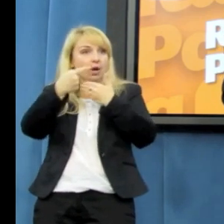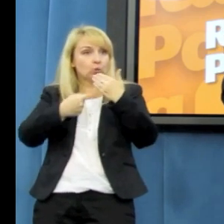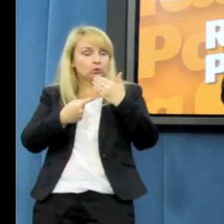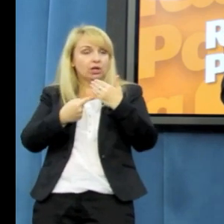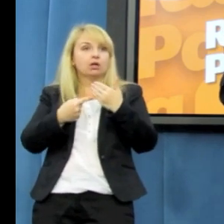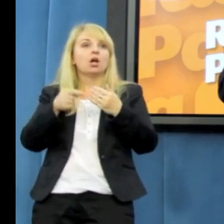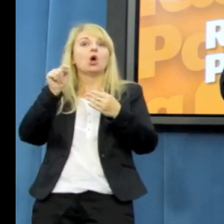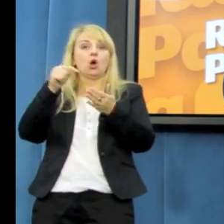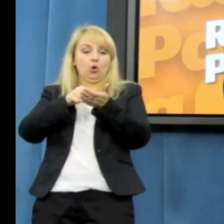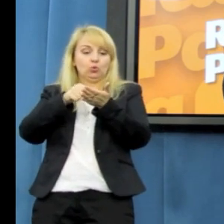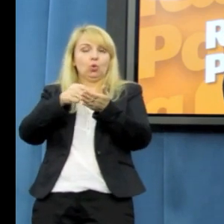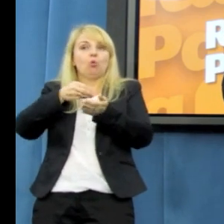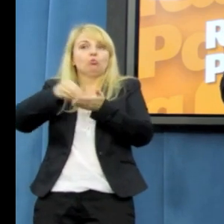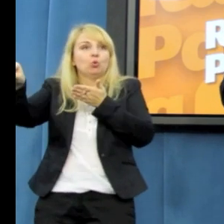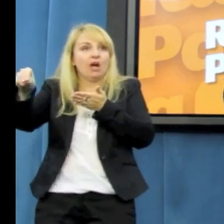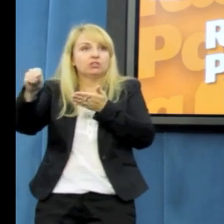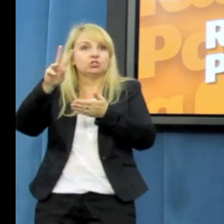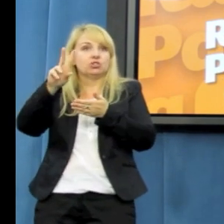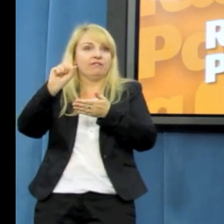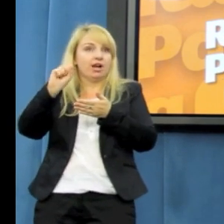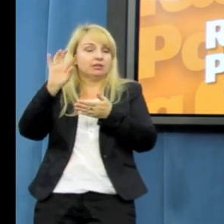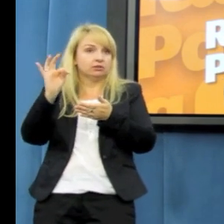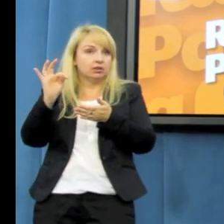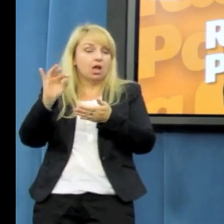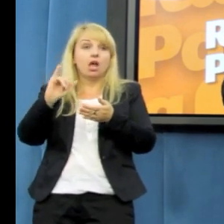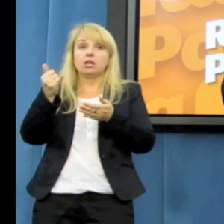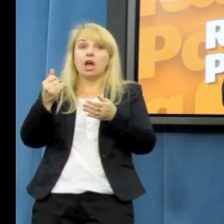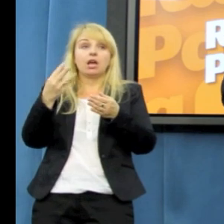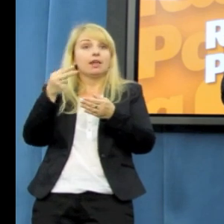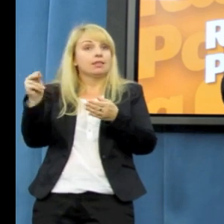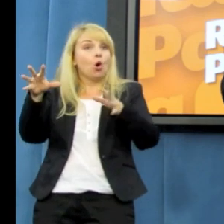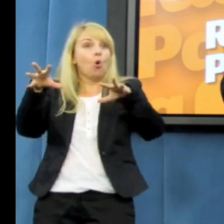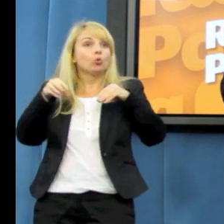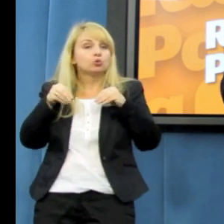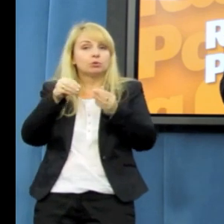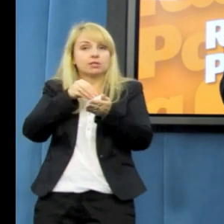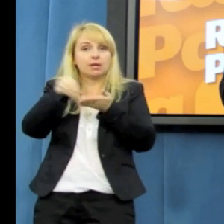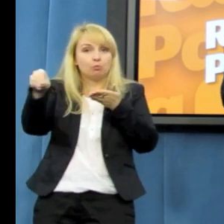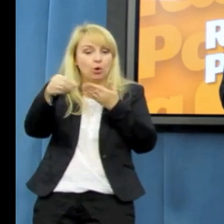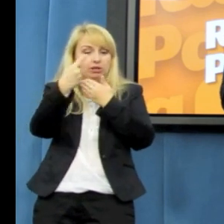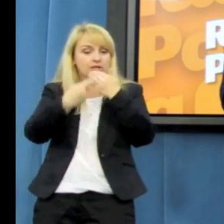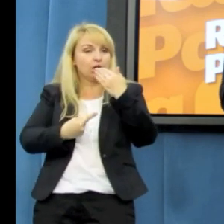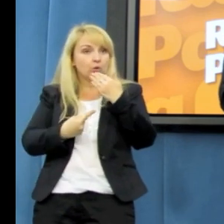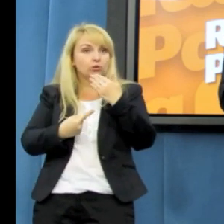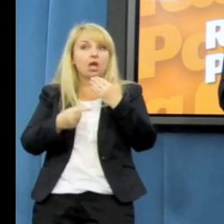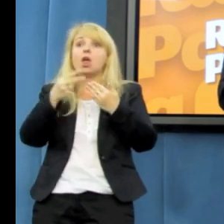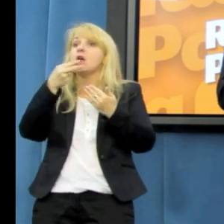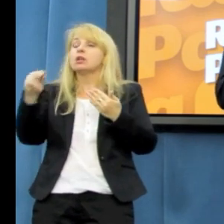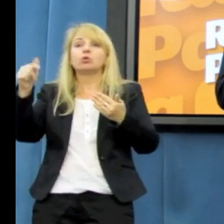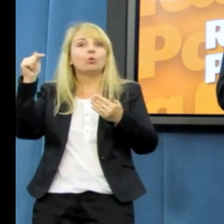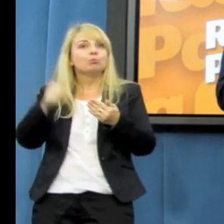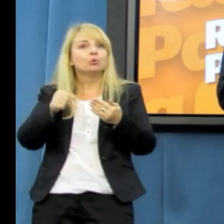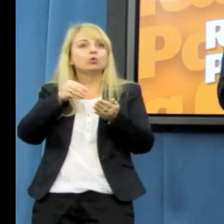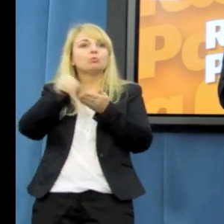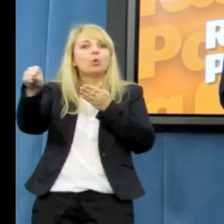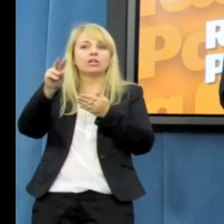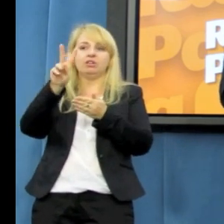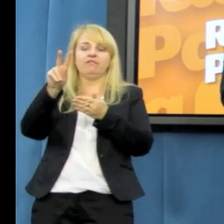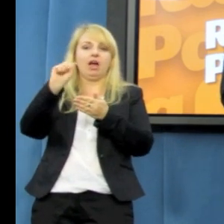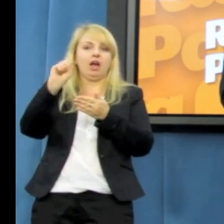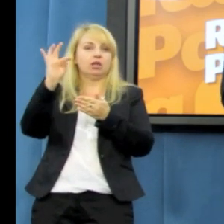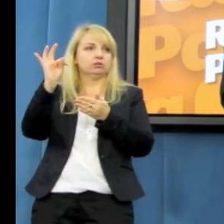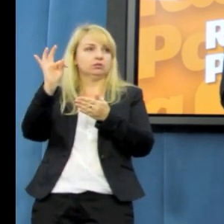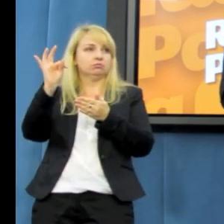VAT. Jeżeli nie dostaniesz, jeszcze nie musisz płacić VAT. I to jest bardzo ważne w tym okresie. Zbliża się